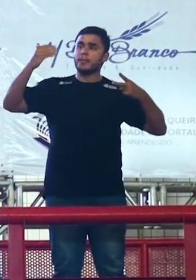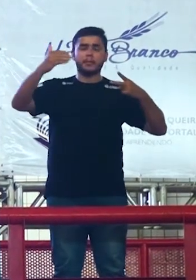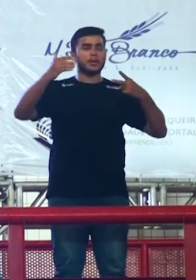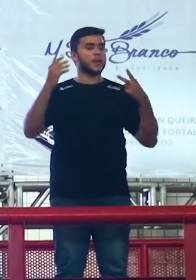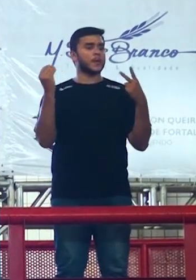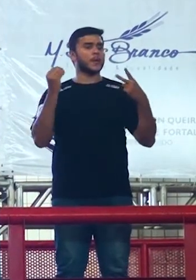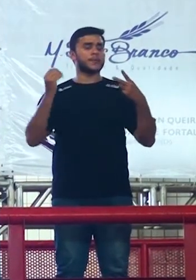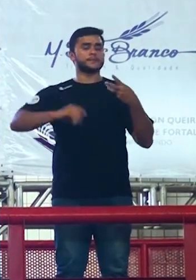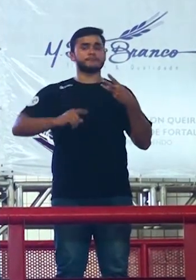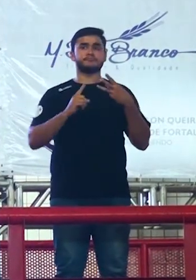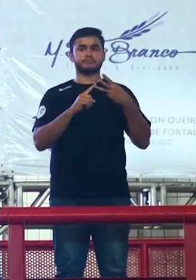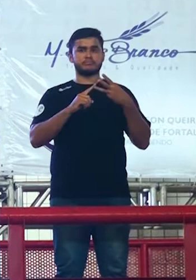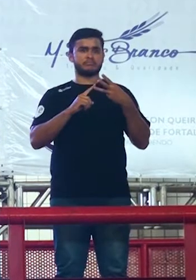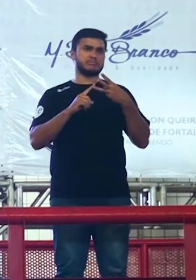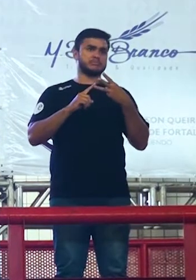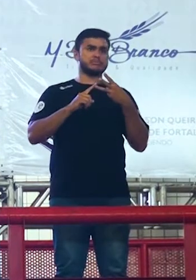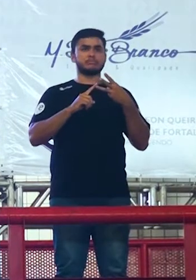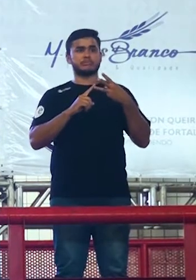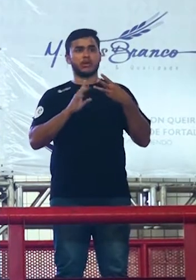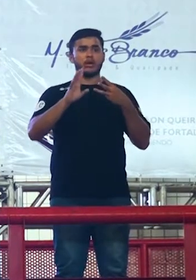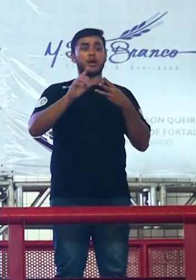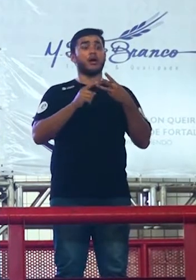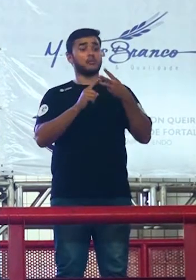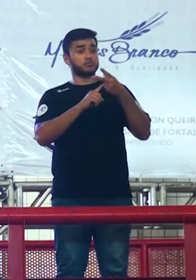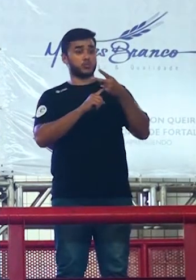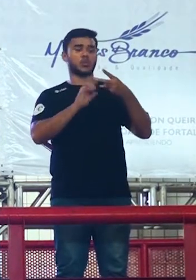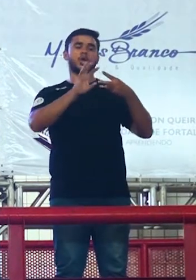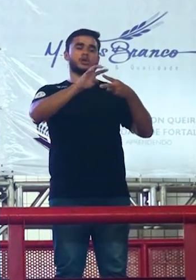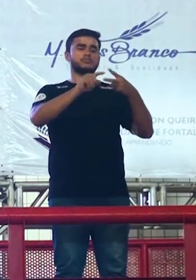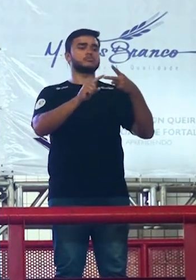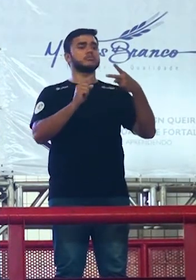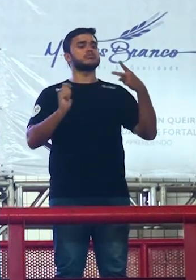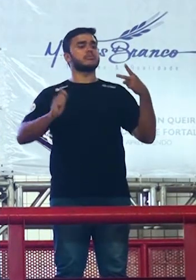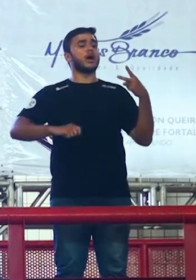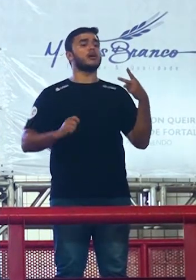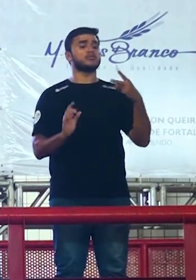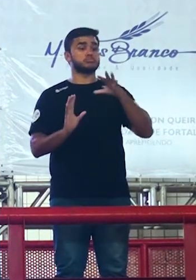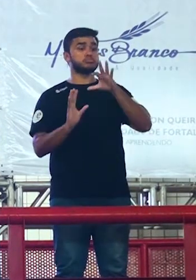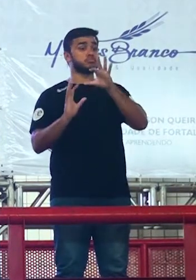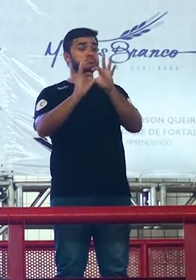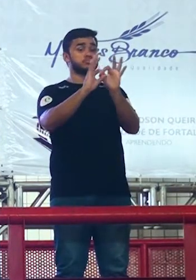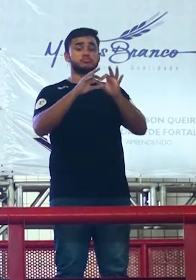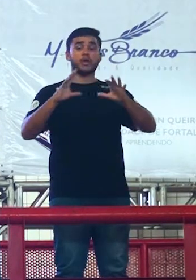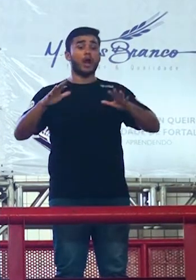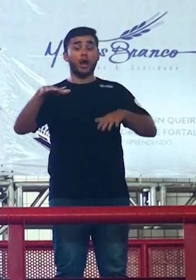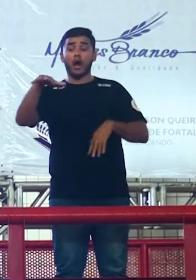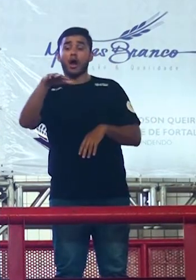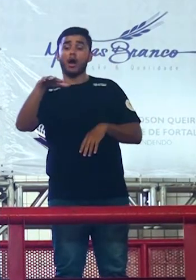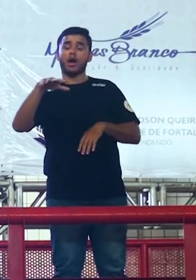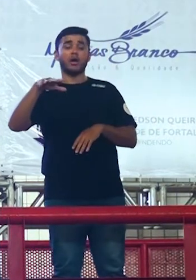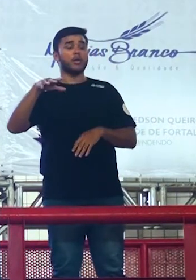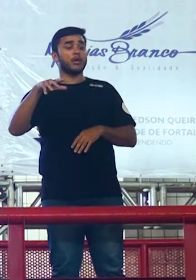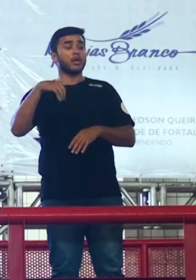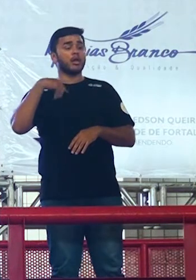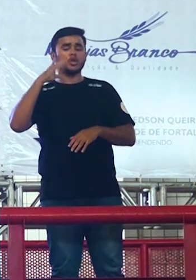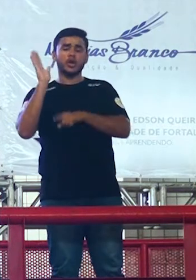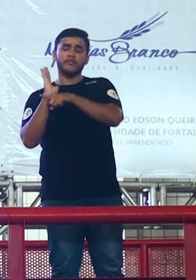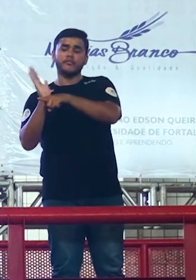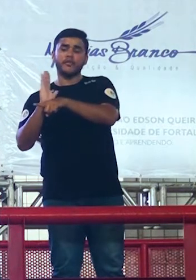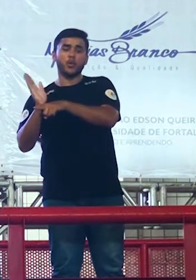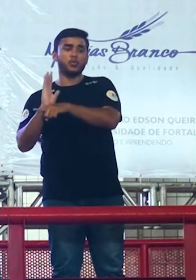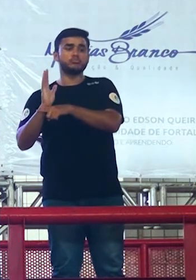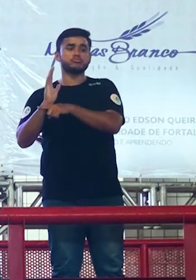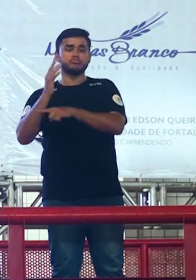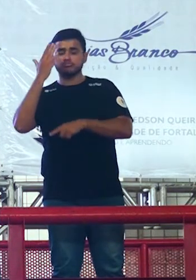já servem sim pelo menos duas áreas do conhecimento já mostram que você tem o que